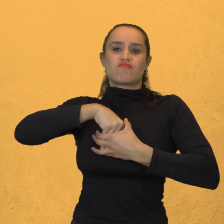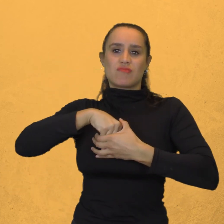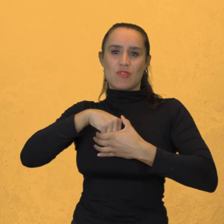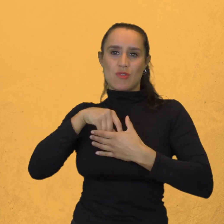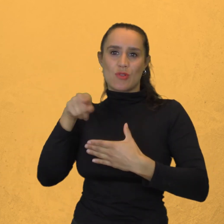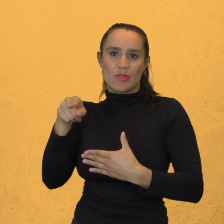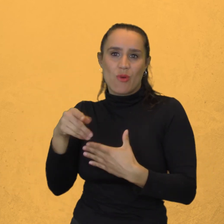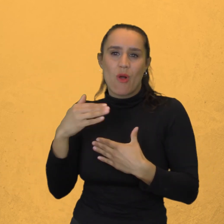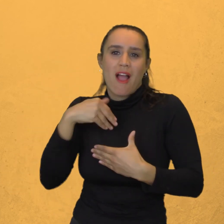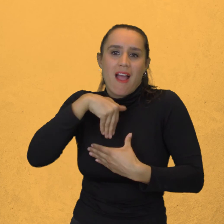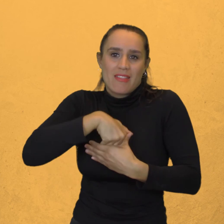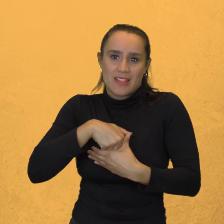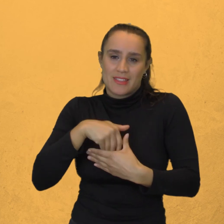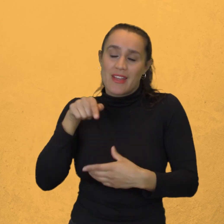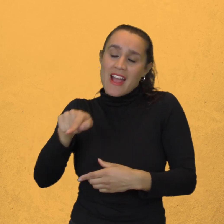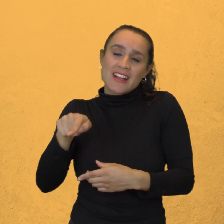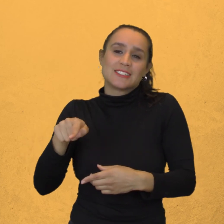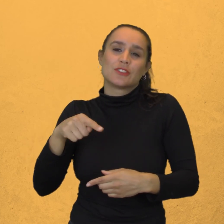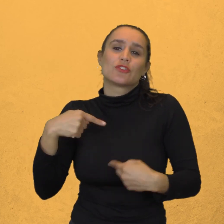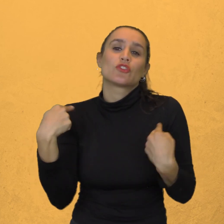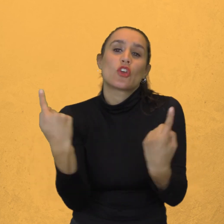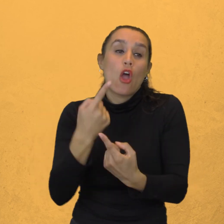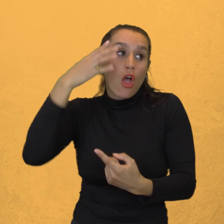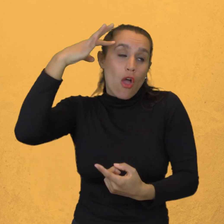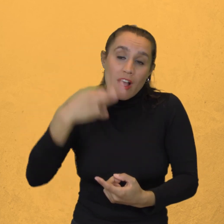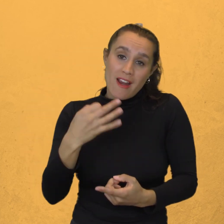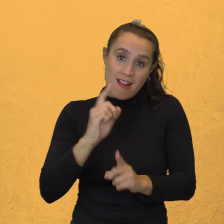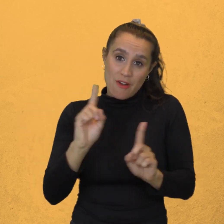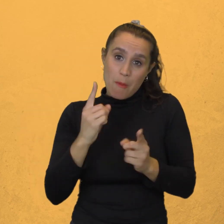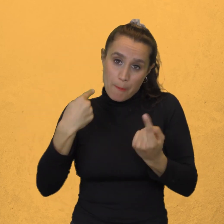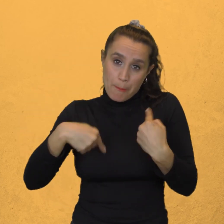Un misterio Que no es para todos Pero al cual Todos están invitados